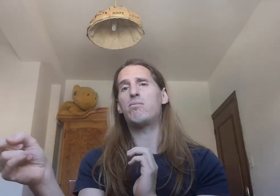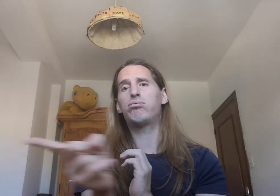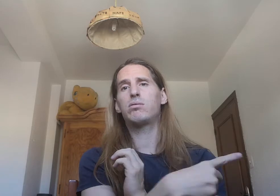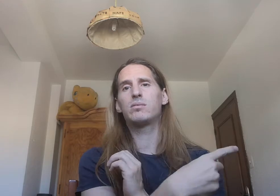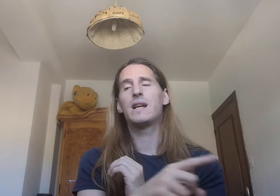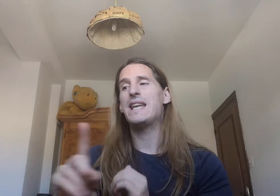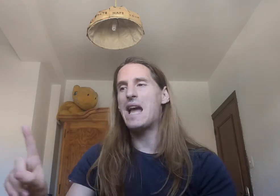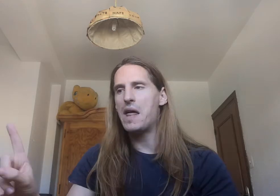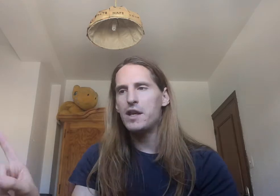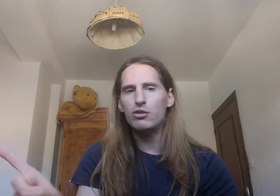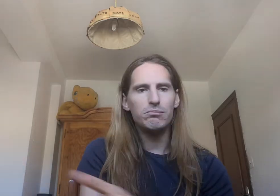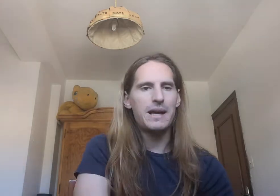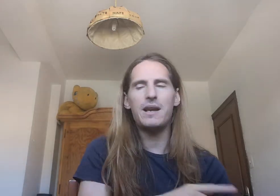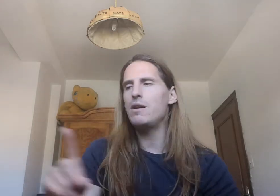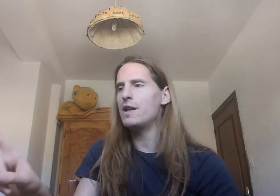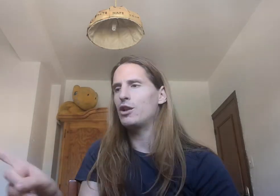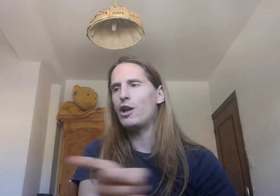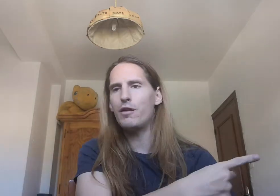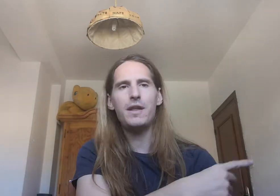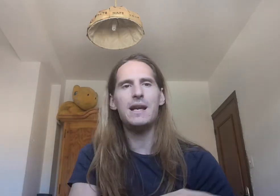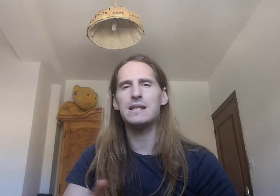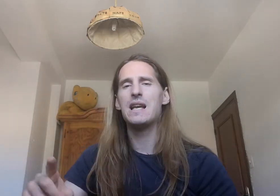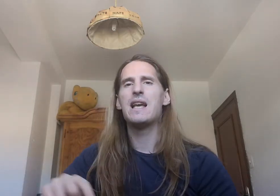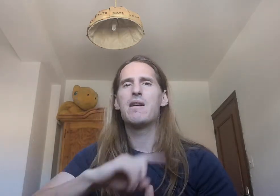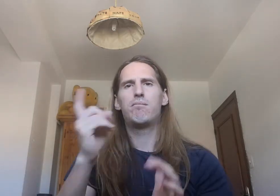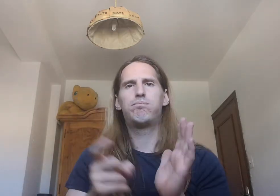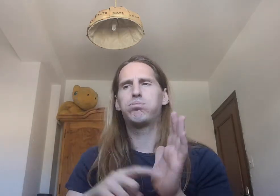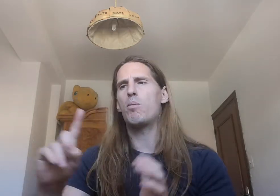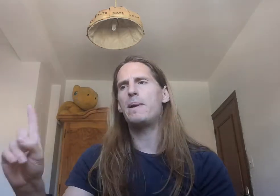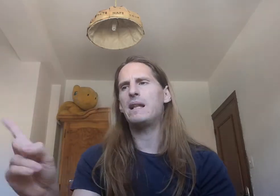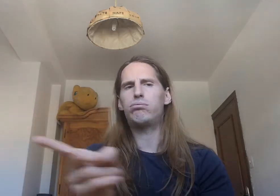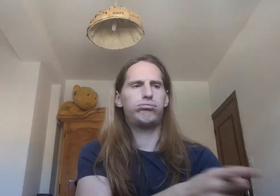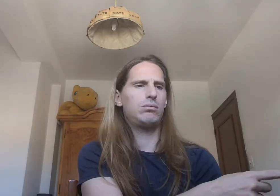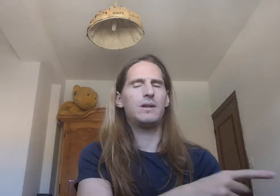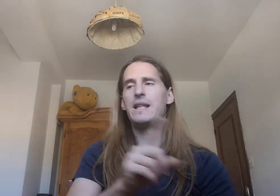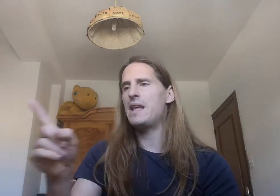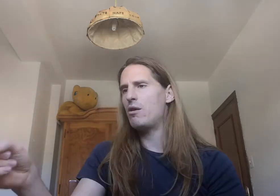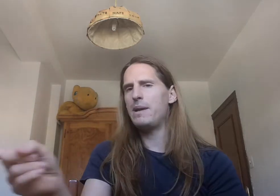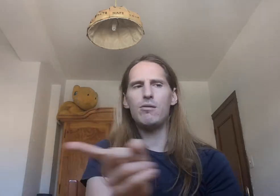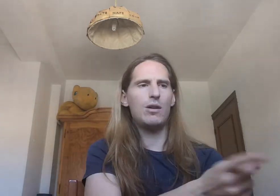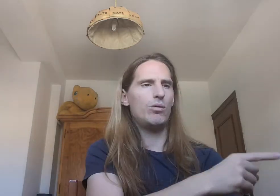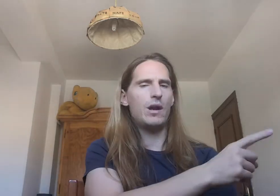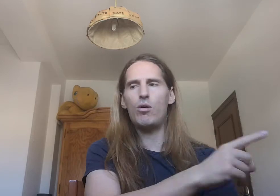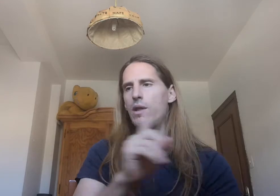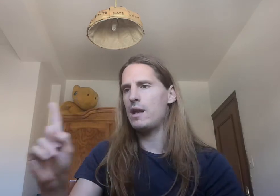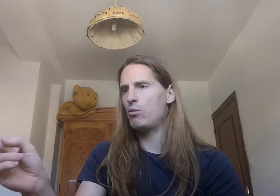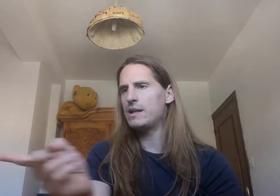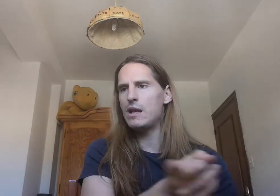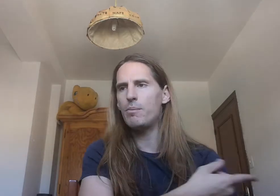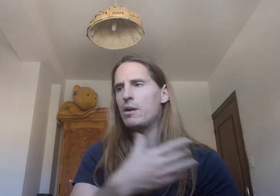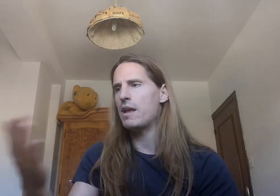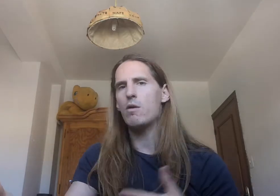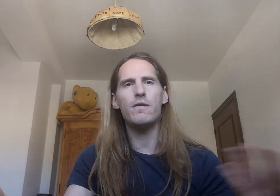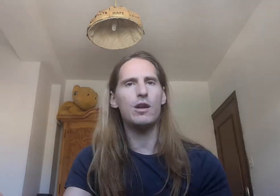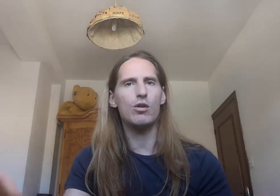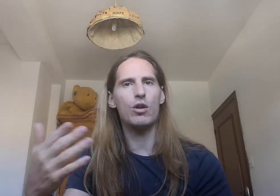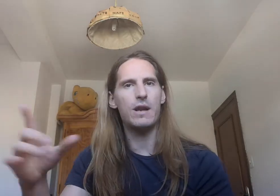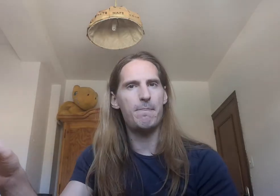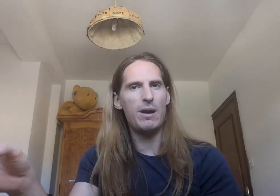Y haces un barrido De todos los días Completa De domingo a lunes O de lunes a domingo Da igual donde lo coloque Pero